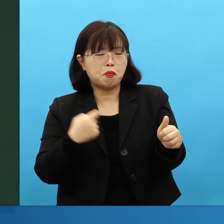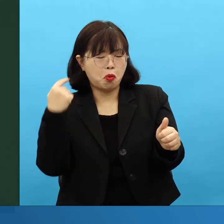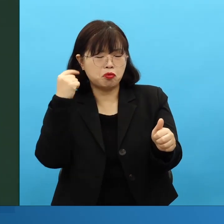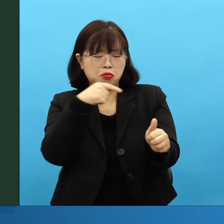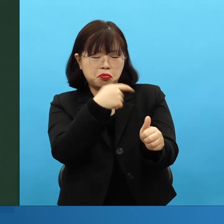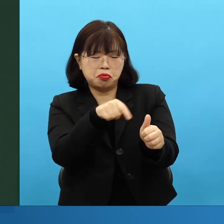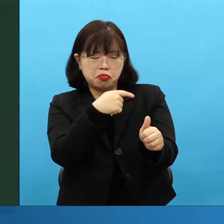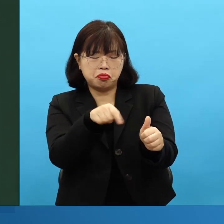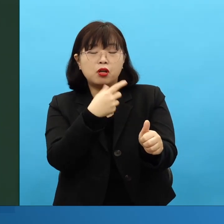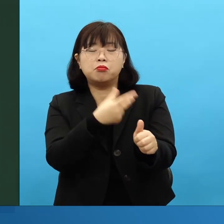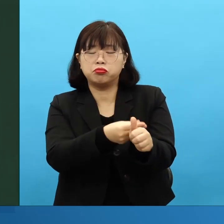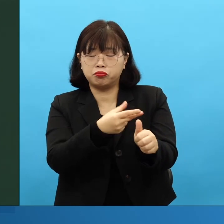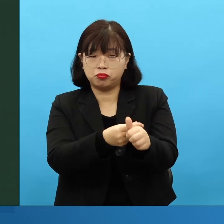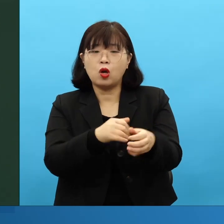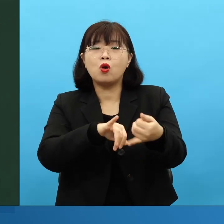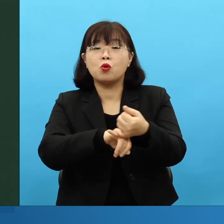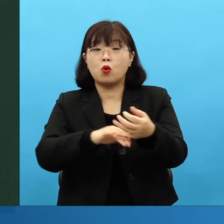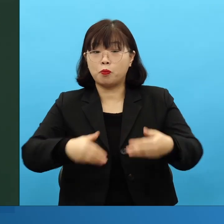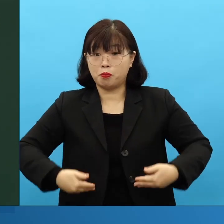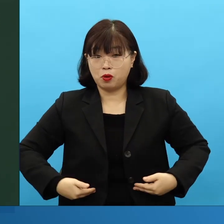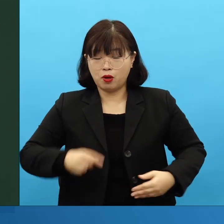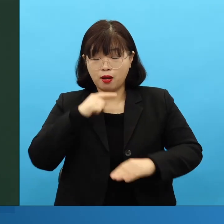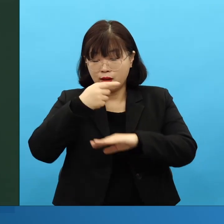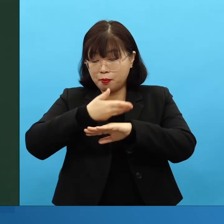피의제사. 참된 평화를 위로 나시리.